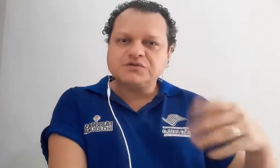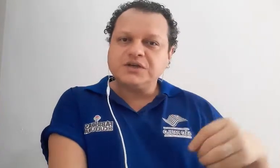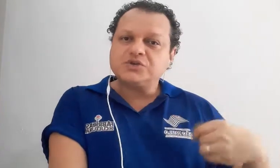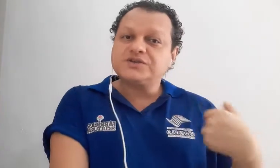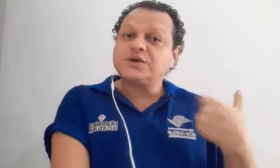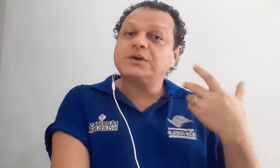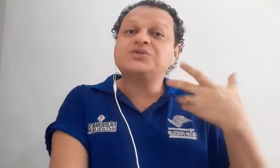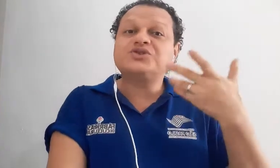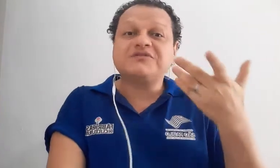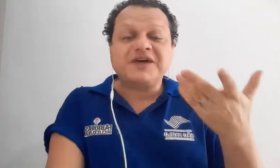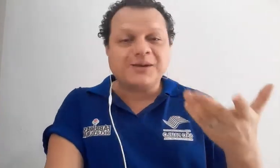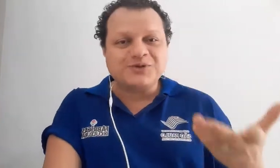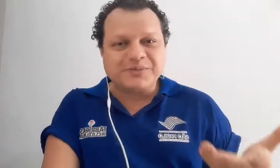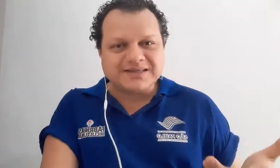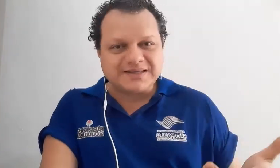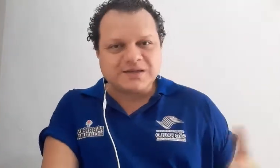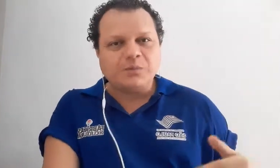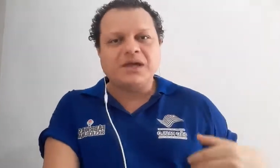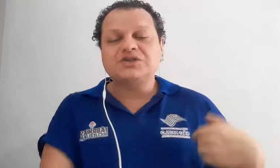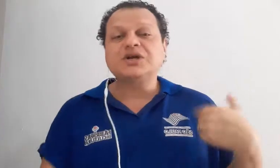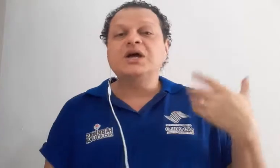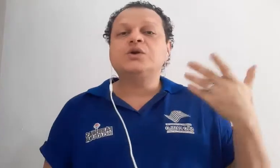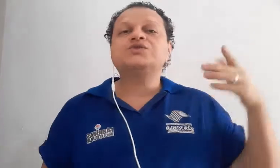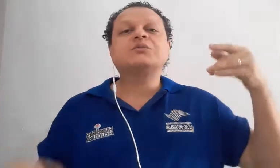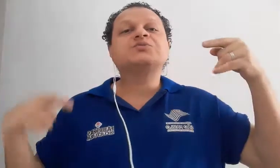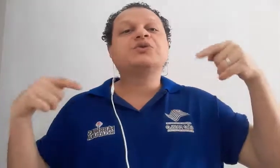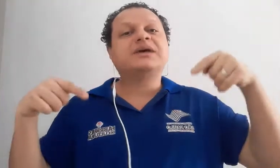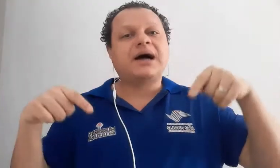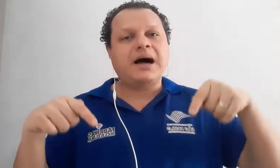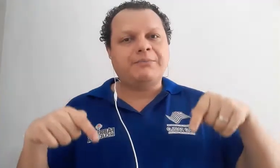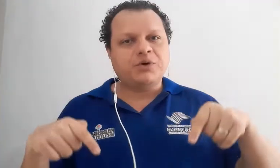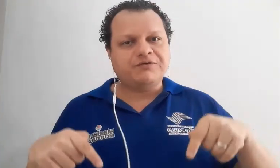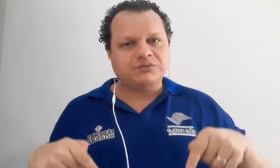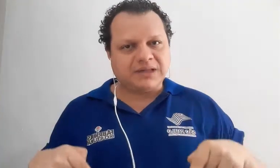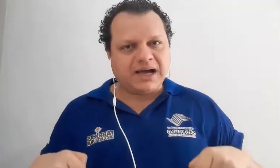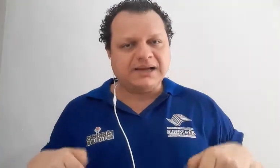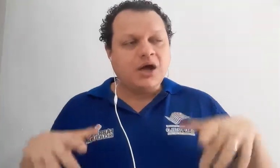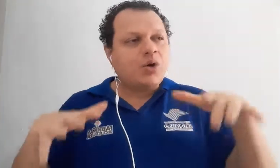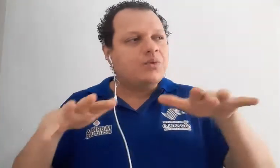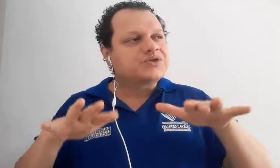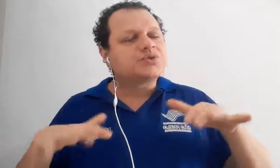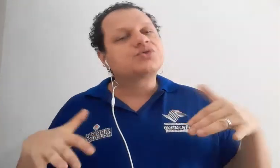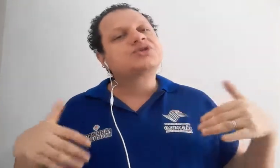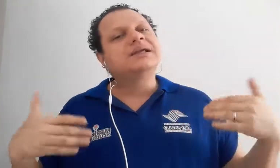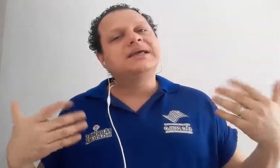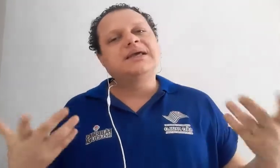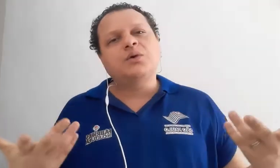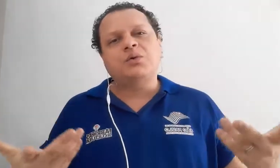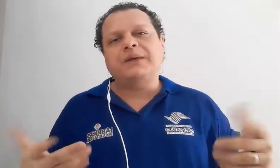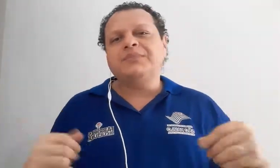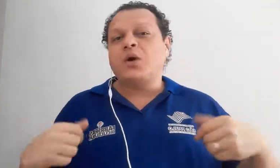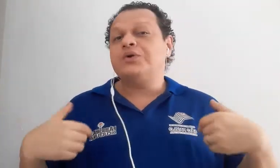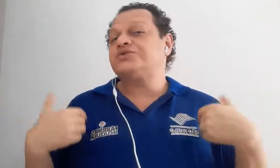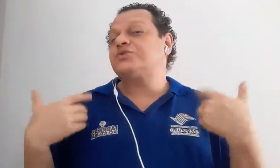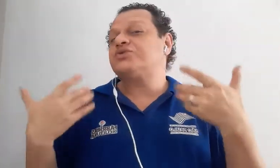vídeos e quando estivermos presencialmente, nós vamos poder aprofundar com estudo de língua, com estudo de